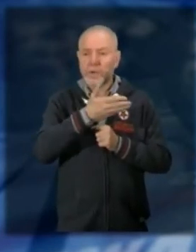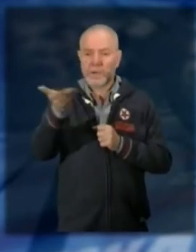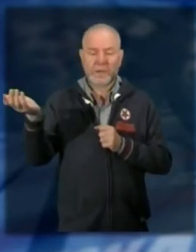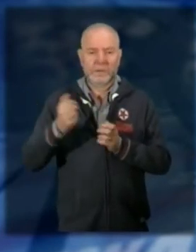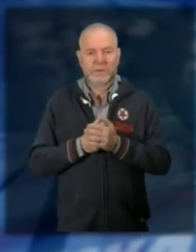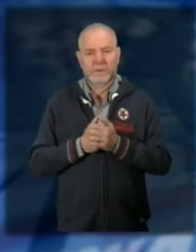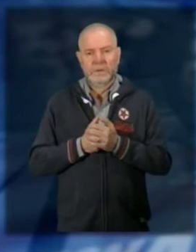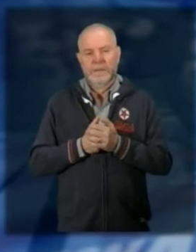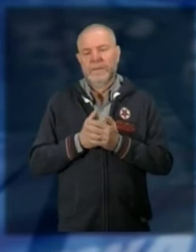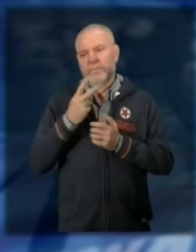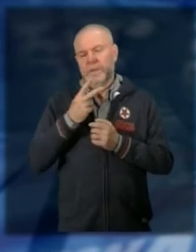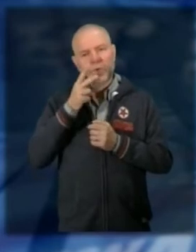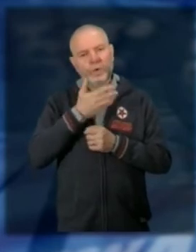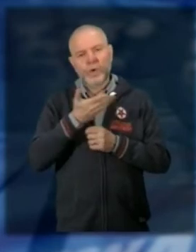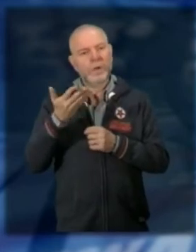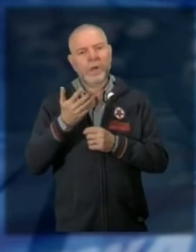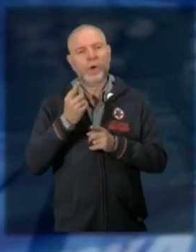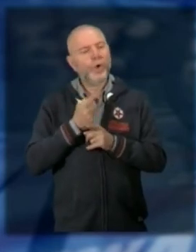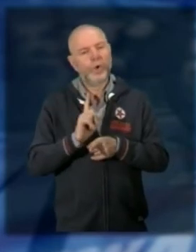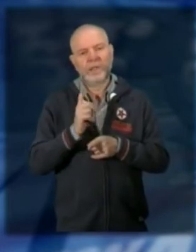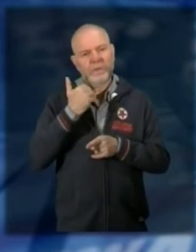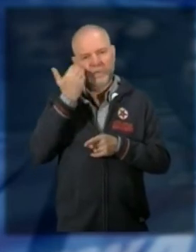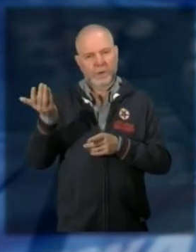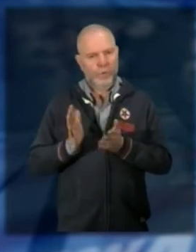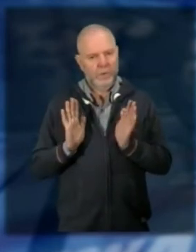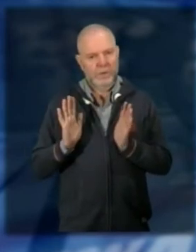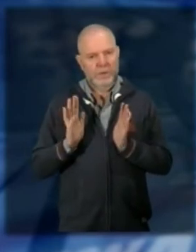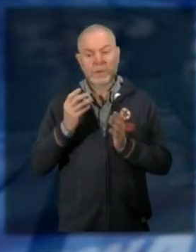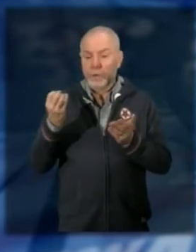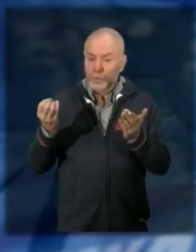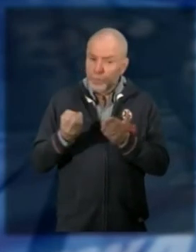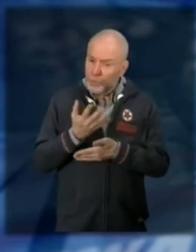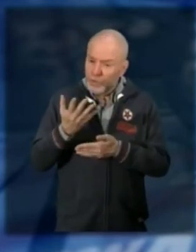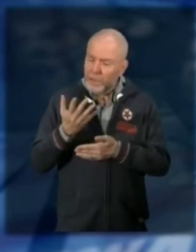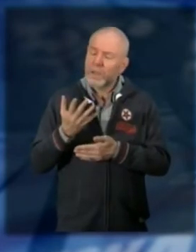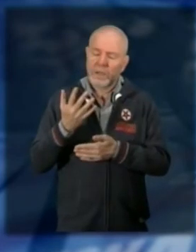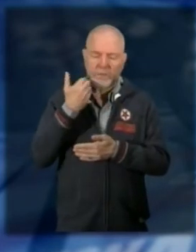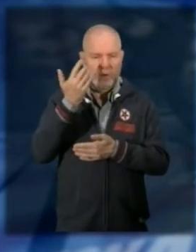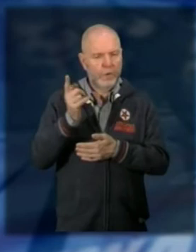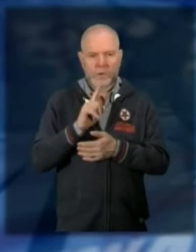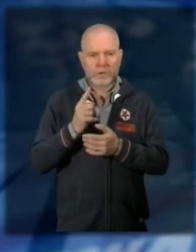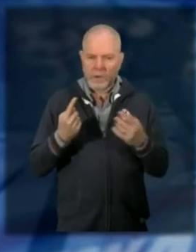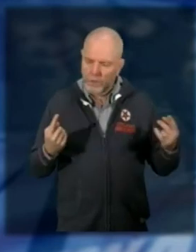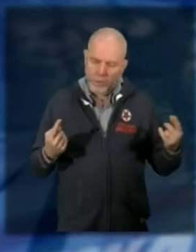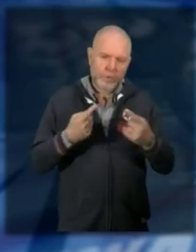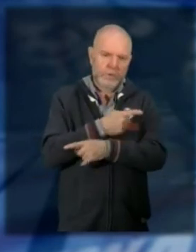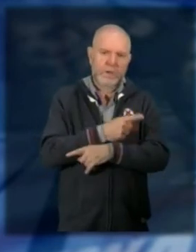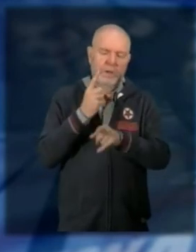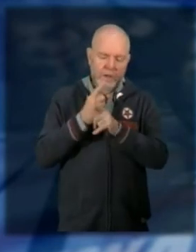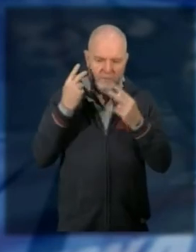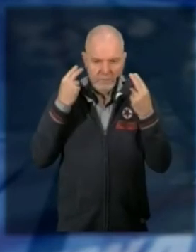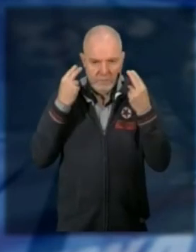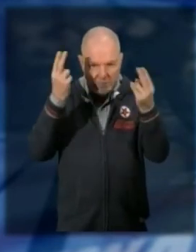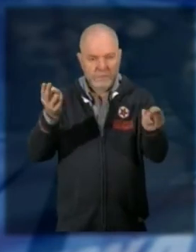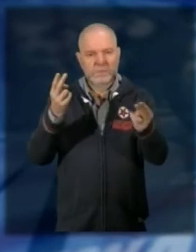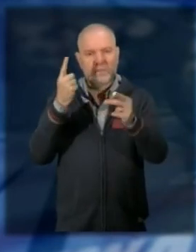sicuramente che non bisogna vergognarsi quando succedono certe cose ma anzi bisogna esternarlo